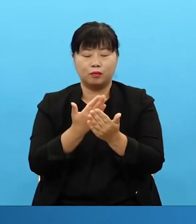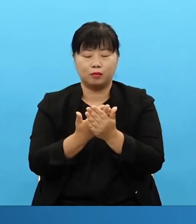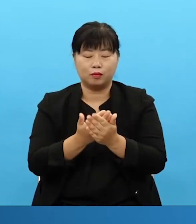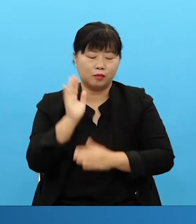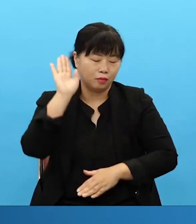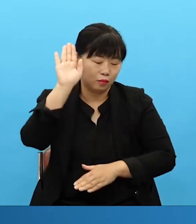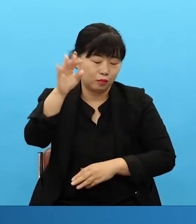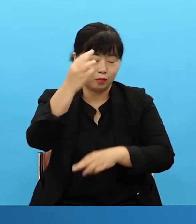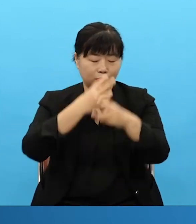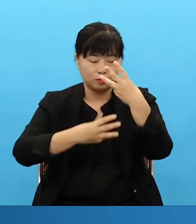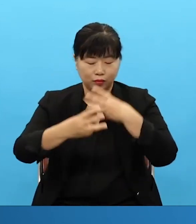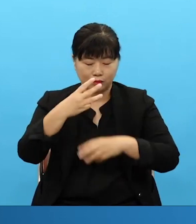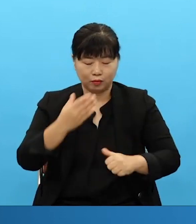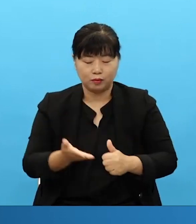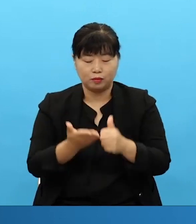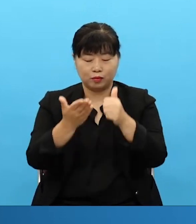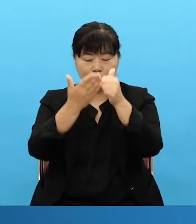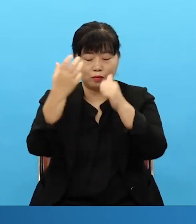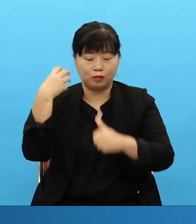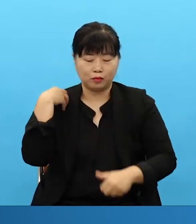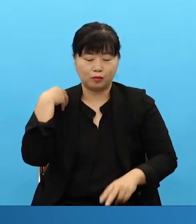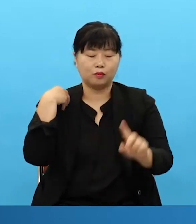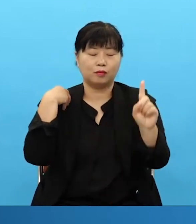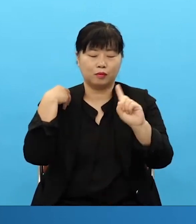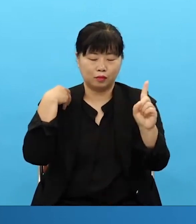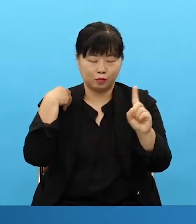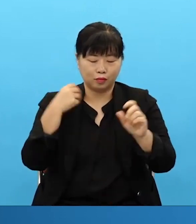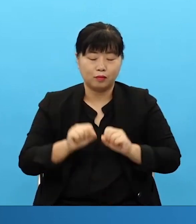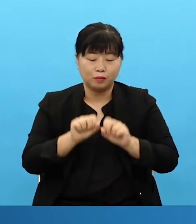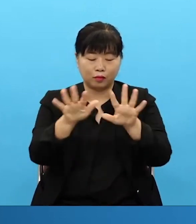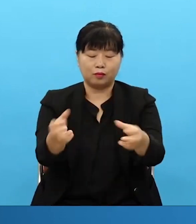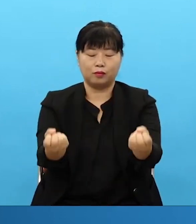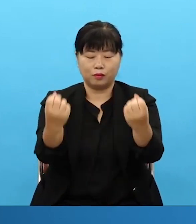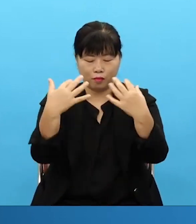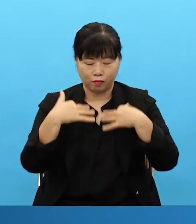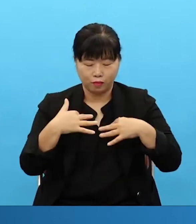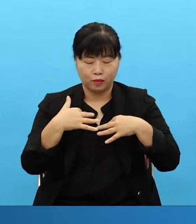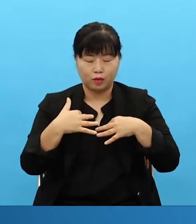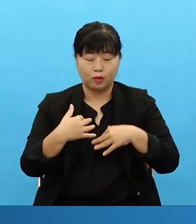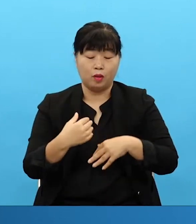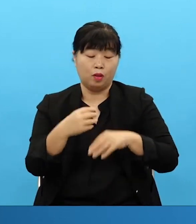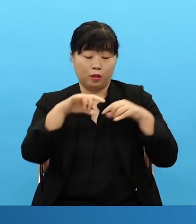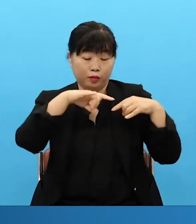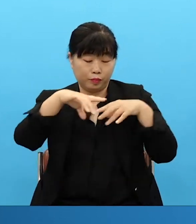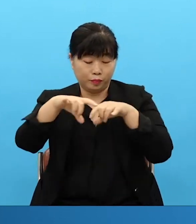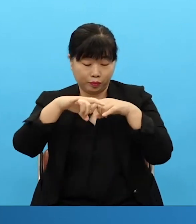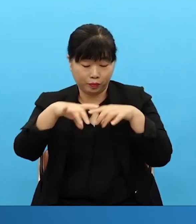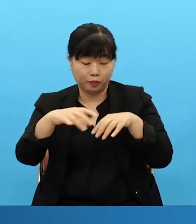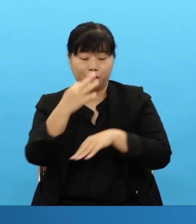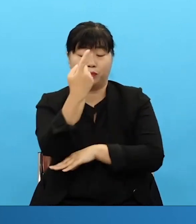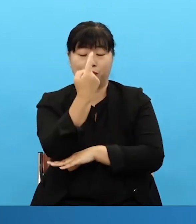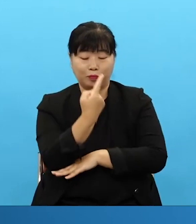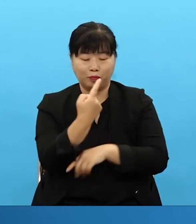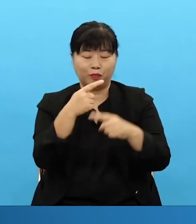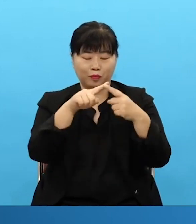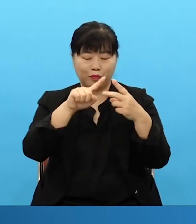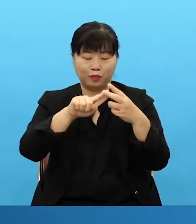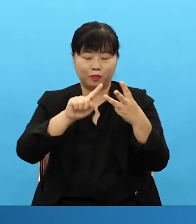플랫폼, 파수망대, 안테나의 주역으로 쓰임받게 하시며 이를 위해서 필요한 빛의 경제를